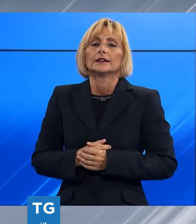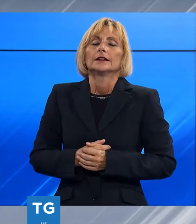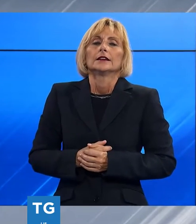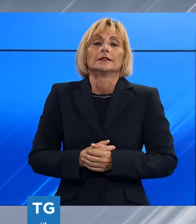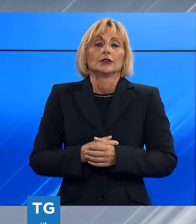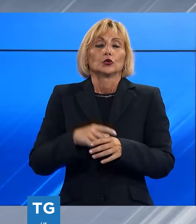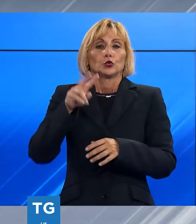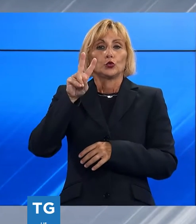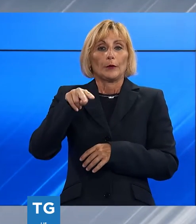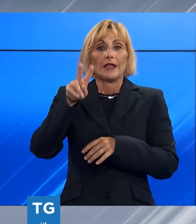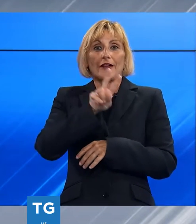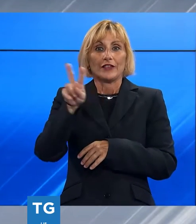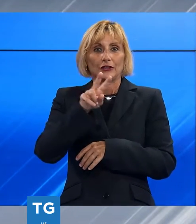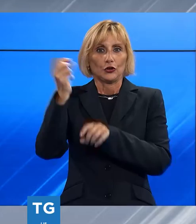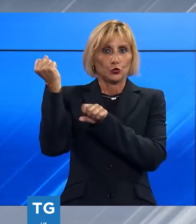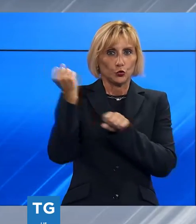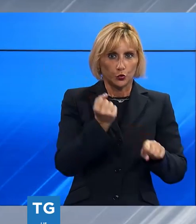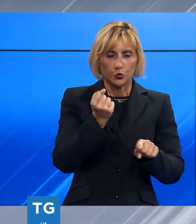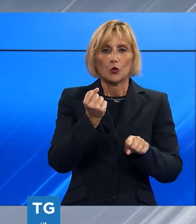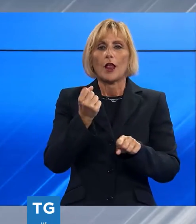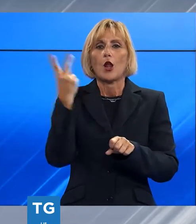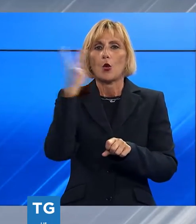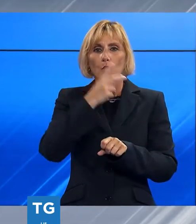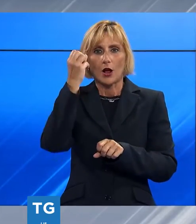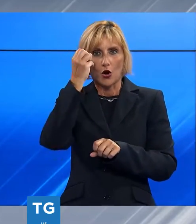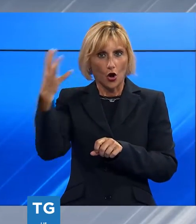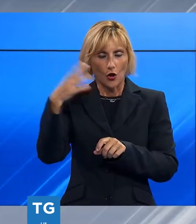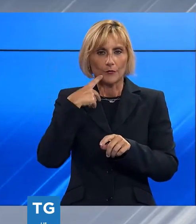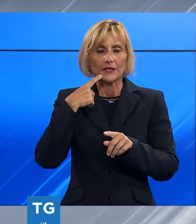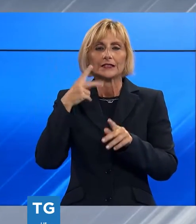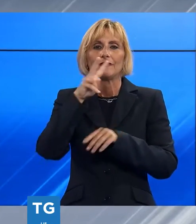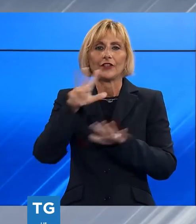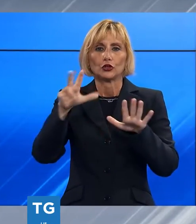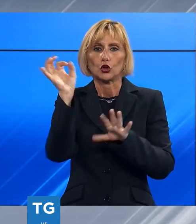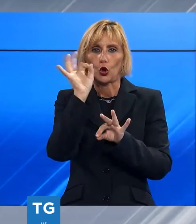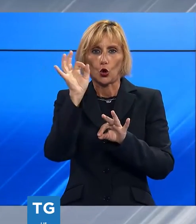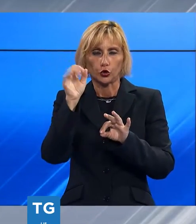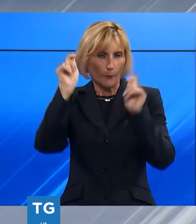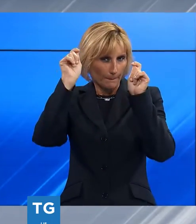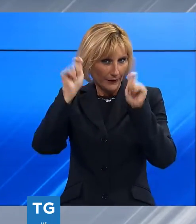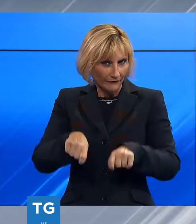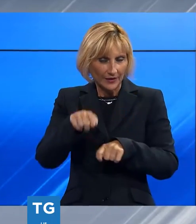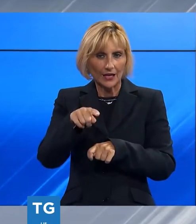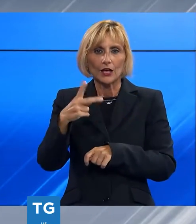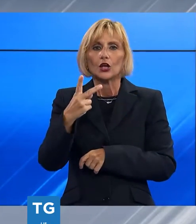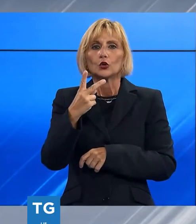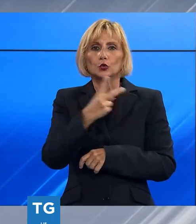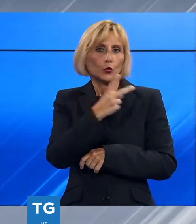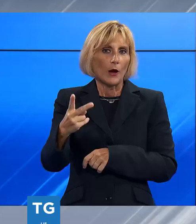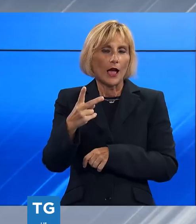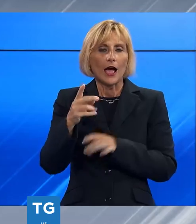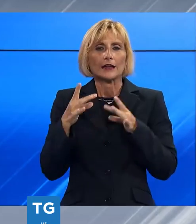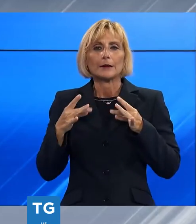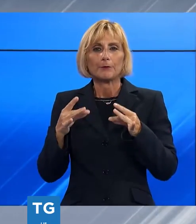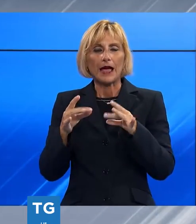2022 di Lucca Comics Games che prenderà il via il 28 ottobre. Dopo i due anni di pandemia la manifestazione